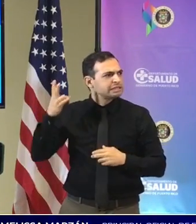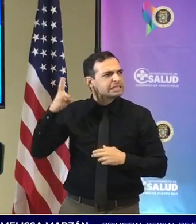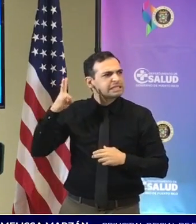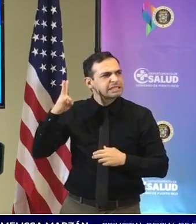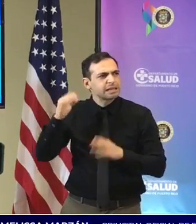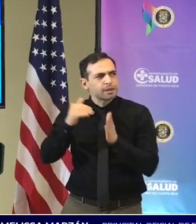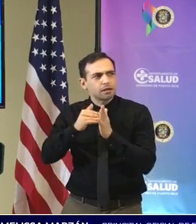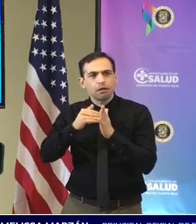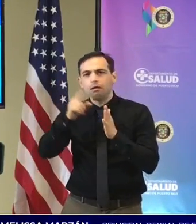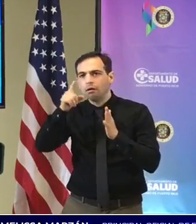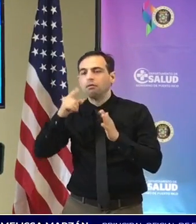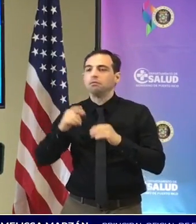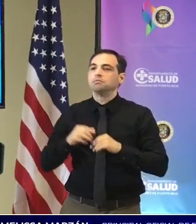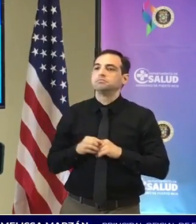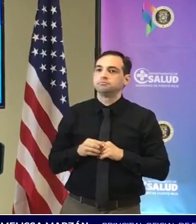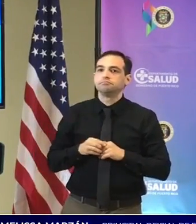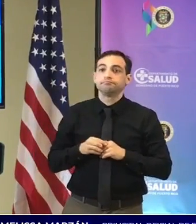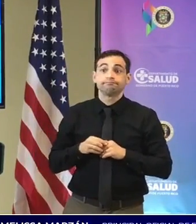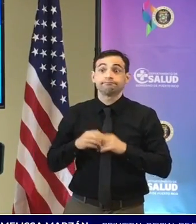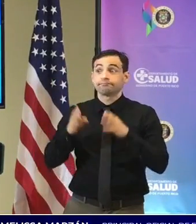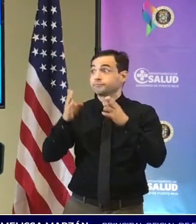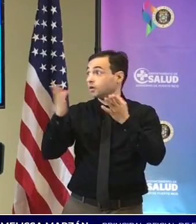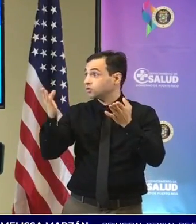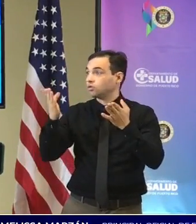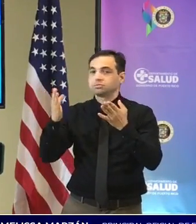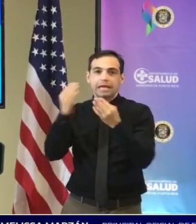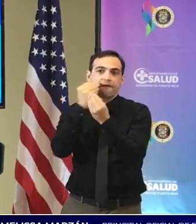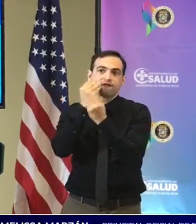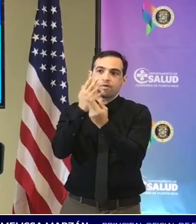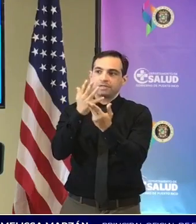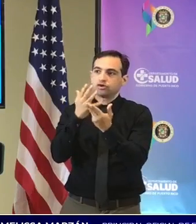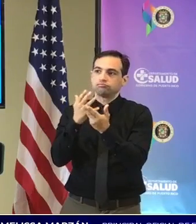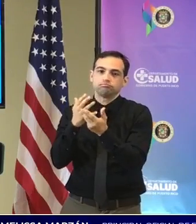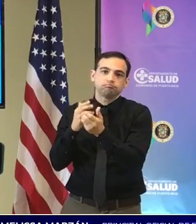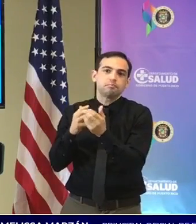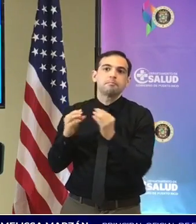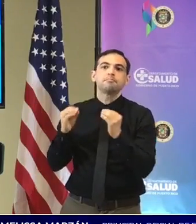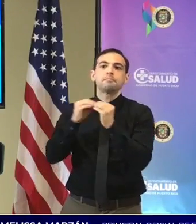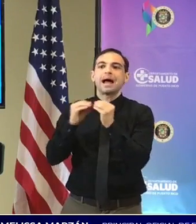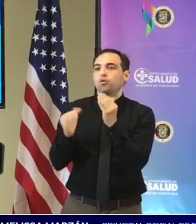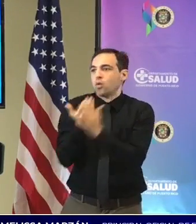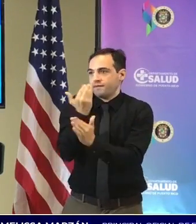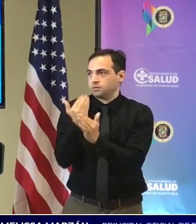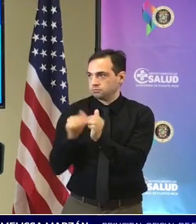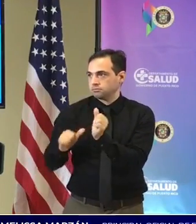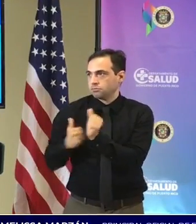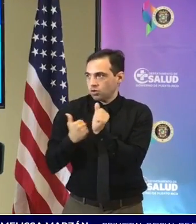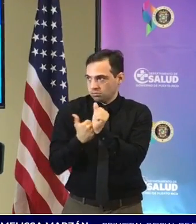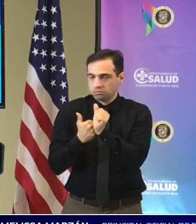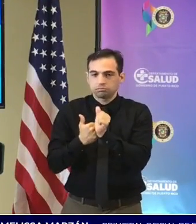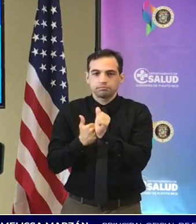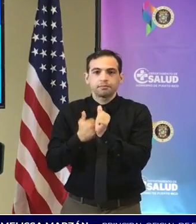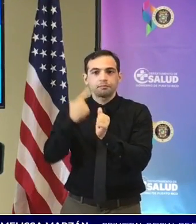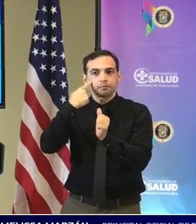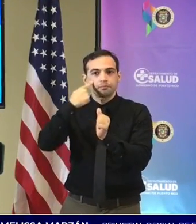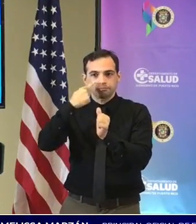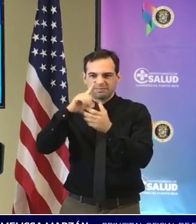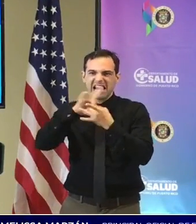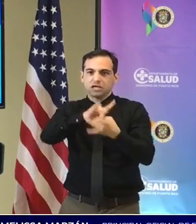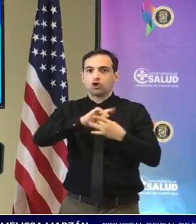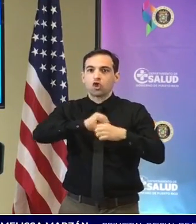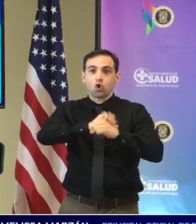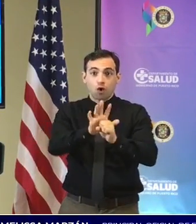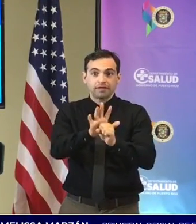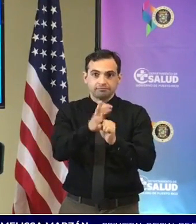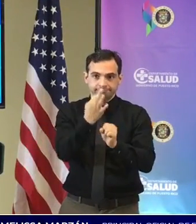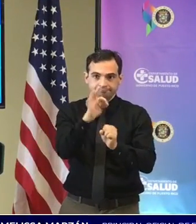en general esos son los datos de actualización para para COVID-19 me parece no